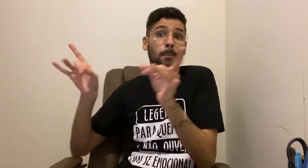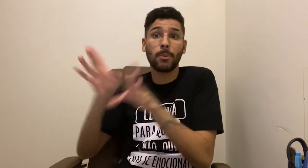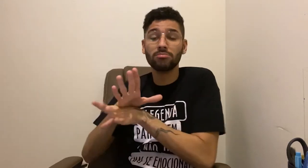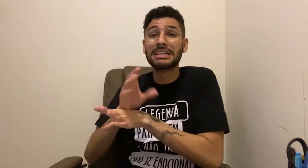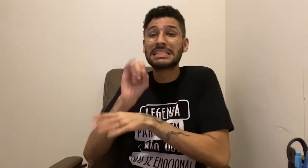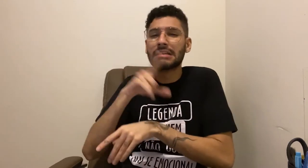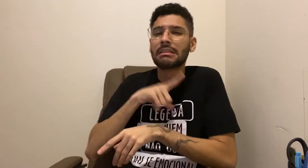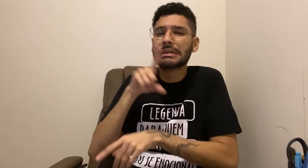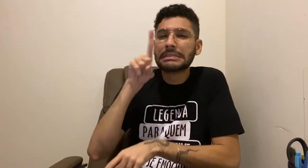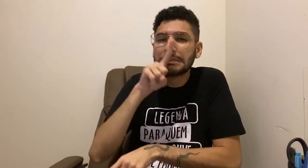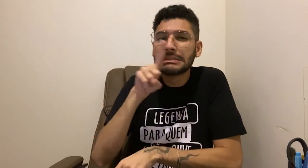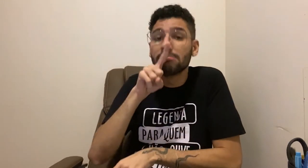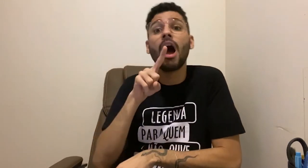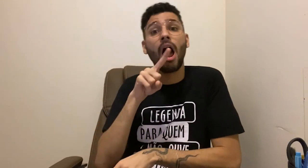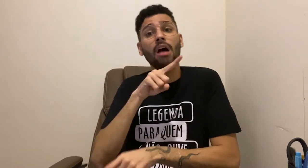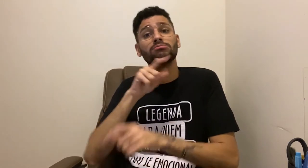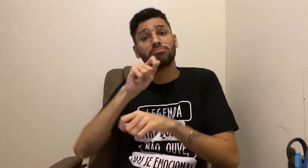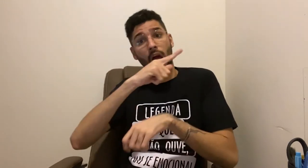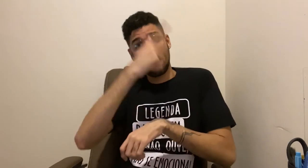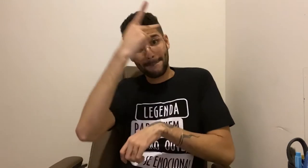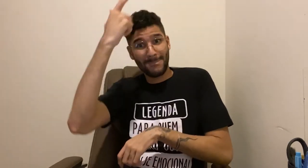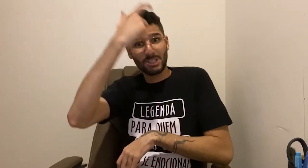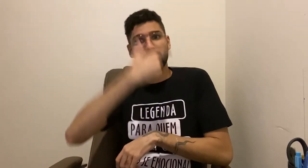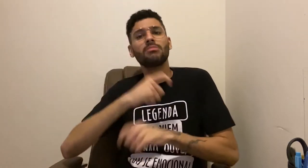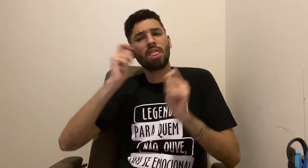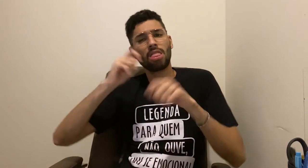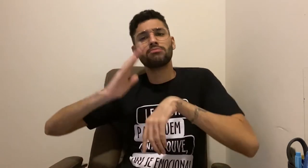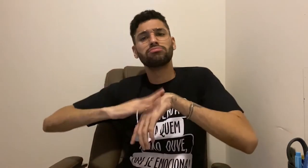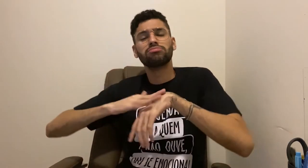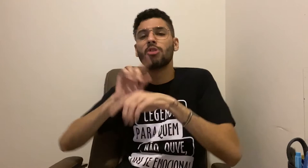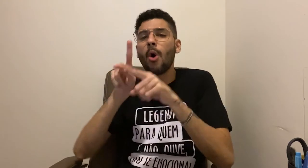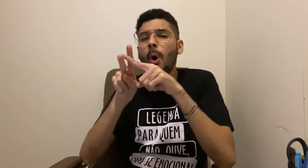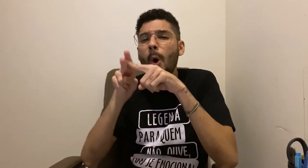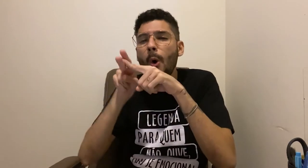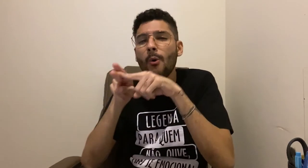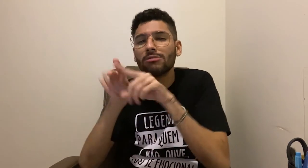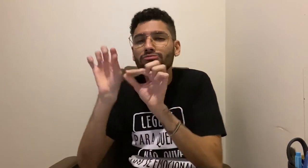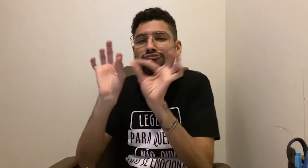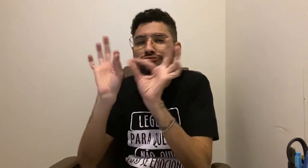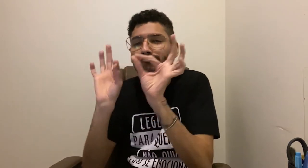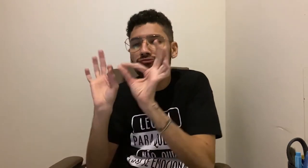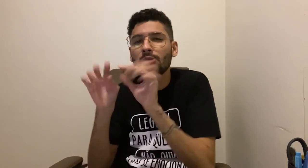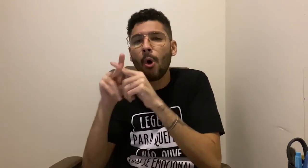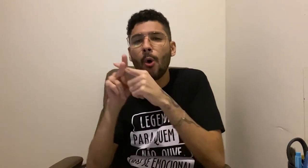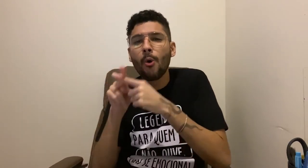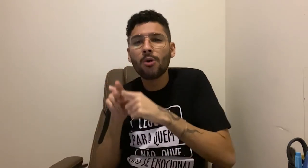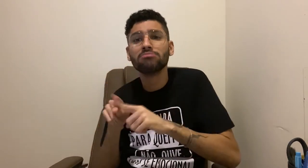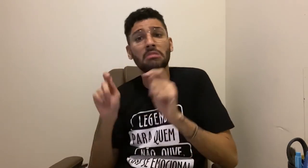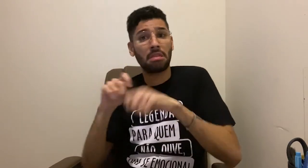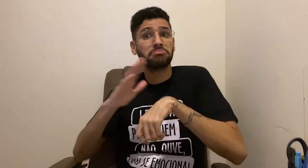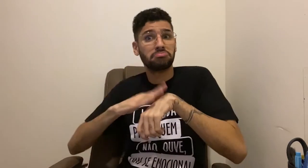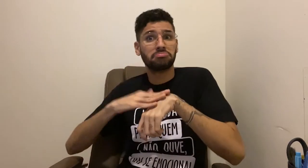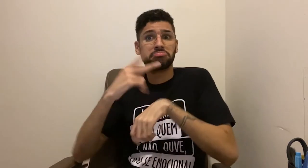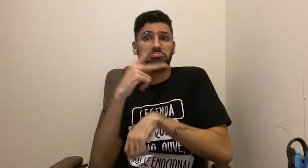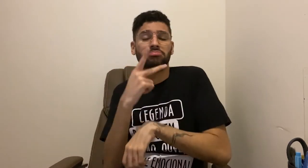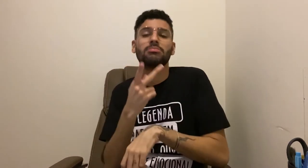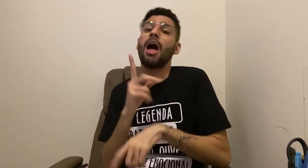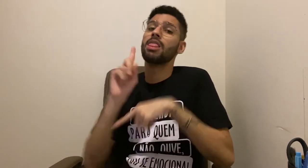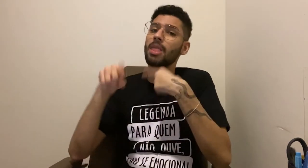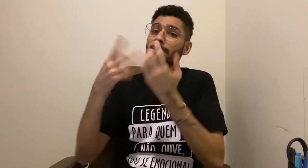acontecem algumas falhas é possível você editar manualmente e depois você só salva o vídeo e